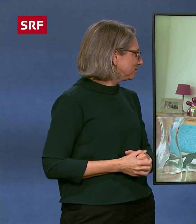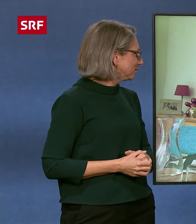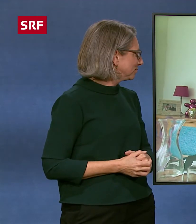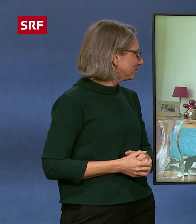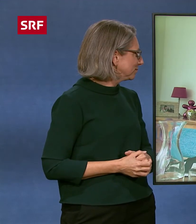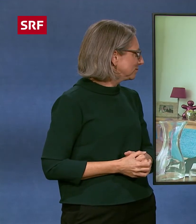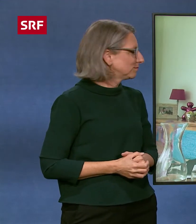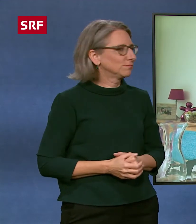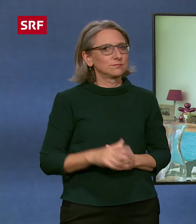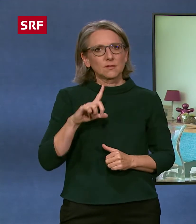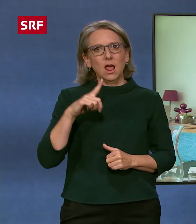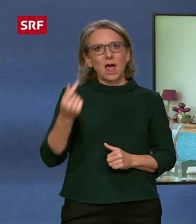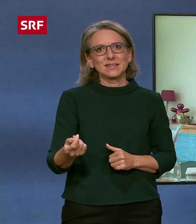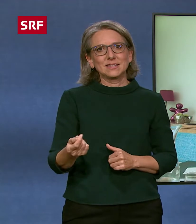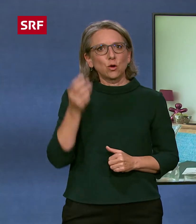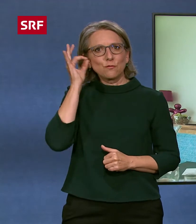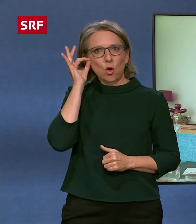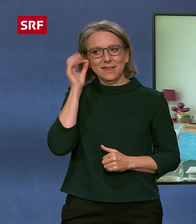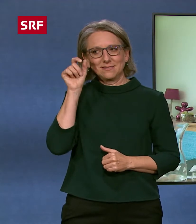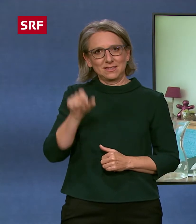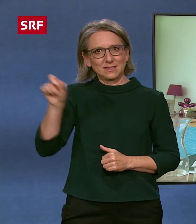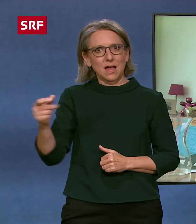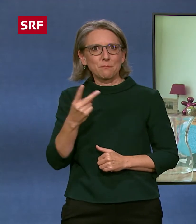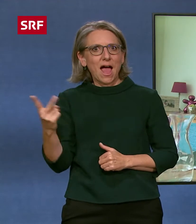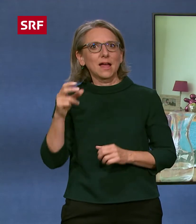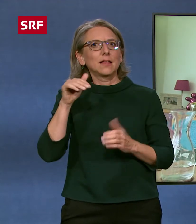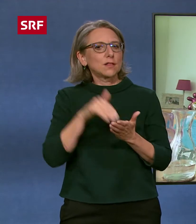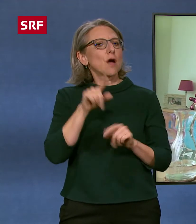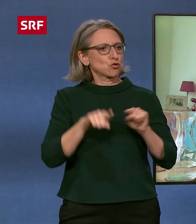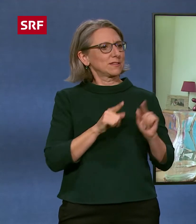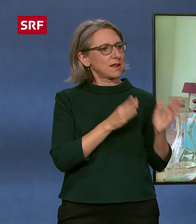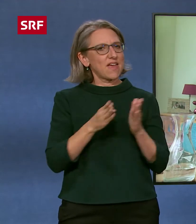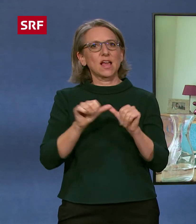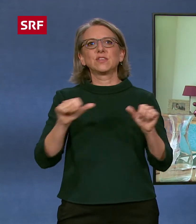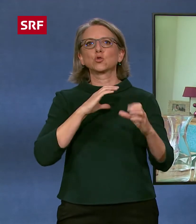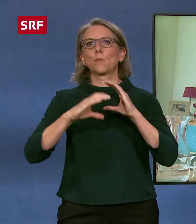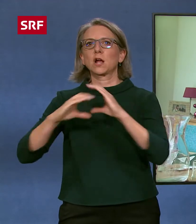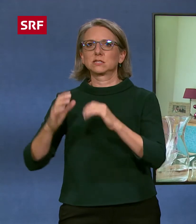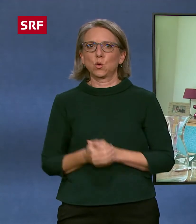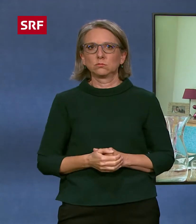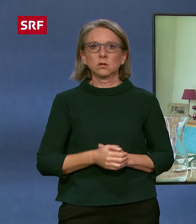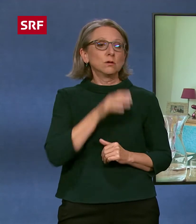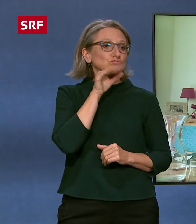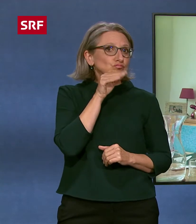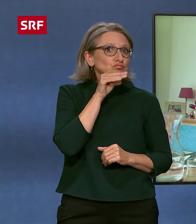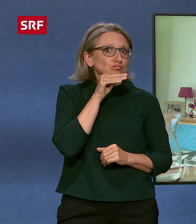Ladina und Florentina kennen also verschiedenste Wege zum Kommunizieren. Sie brauchen die Lautsprache. Durch das können sie auch ins